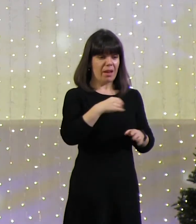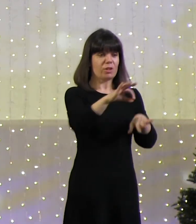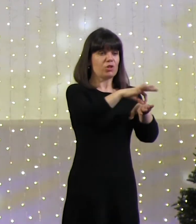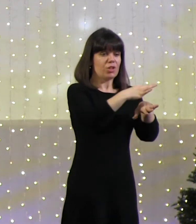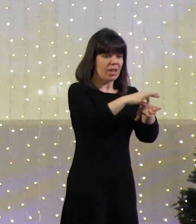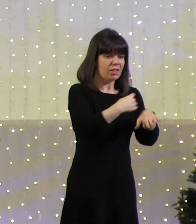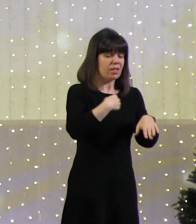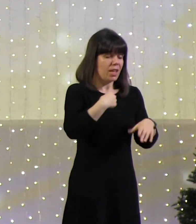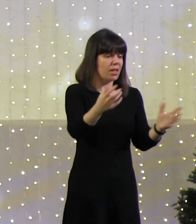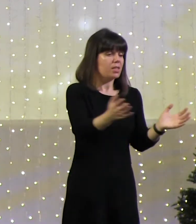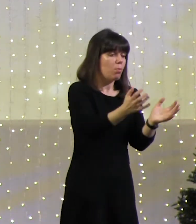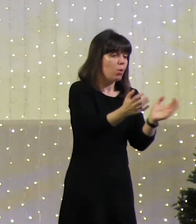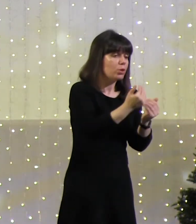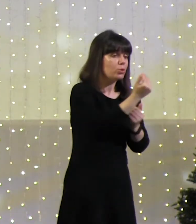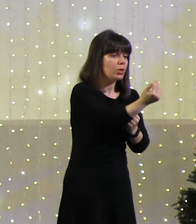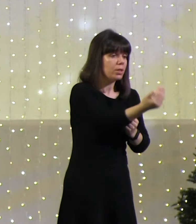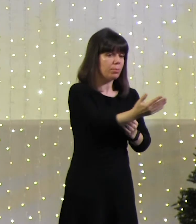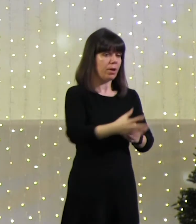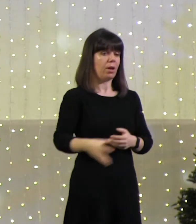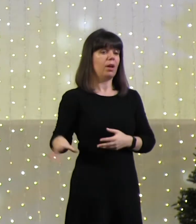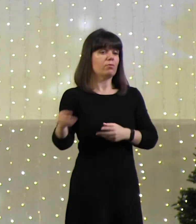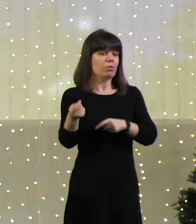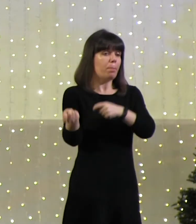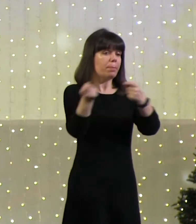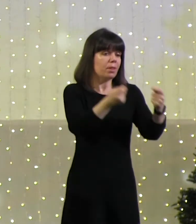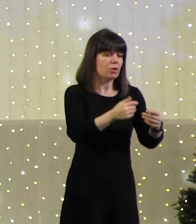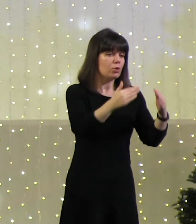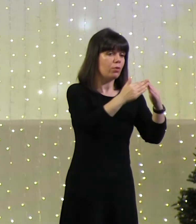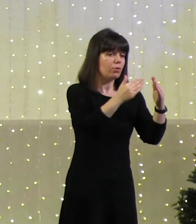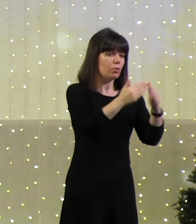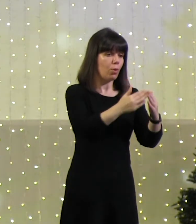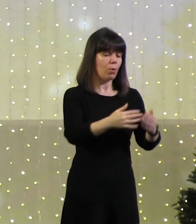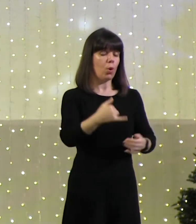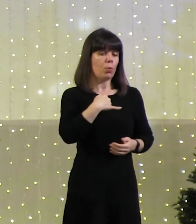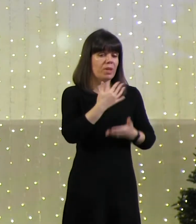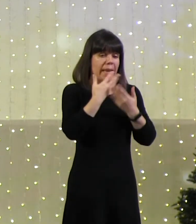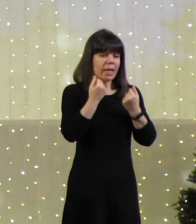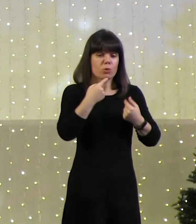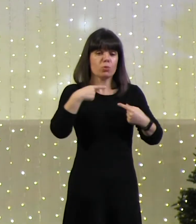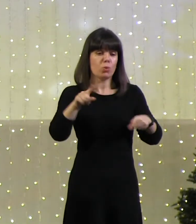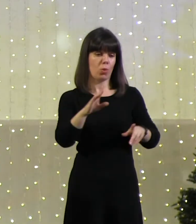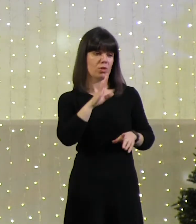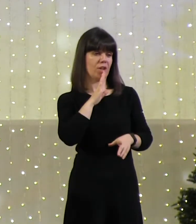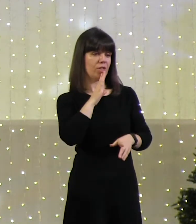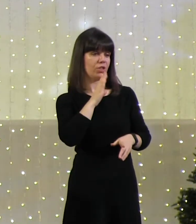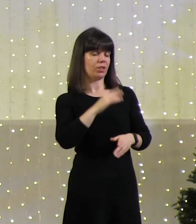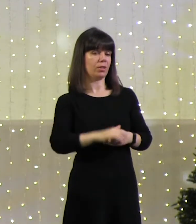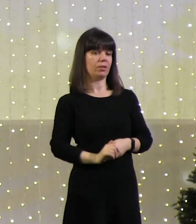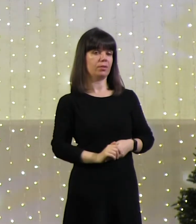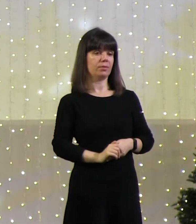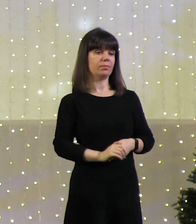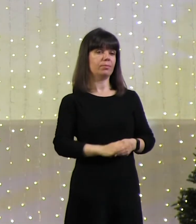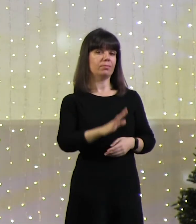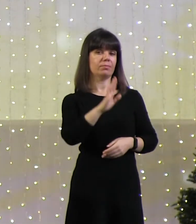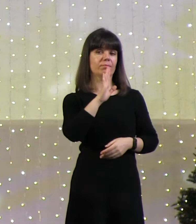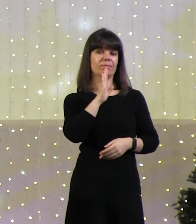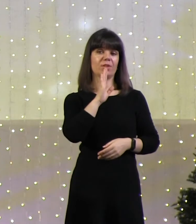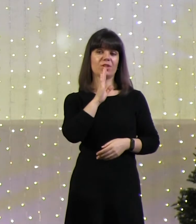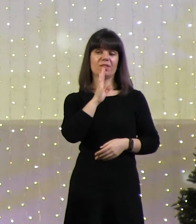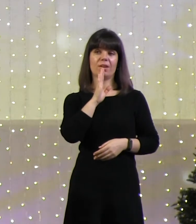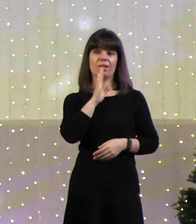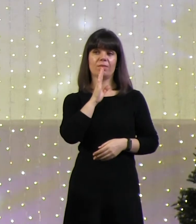забочусь о тебе. Я же все в дом, все в семью. У меня же нет другой женщины. А она говорит, ну,